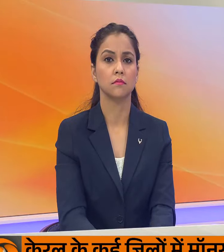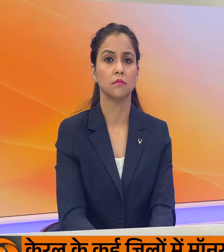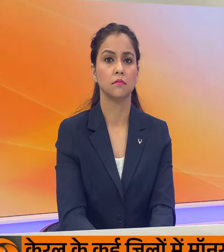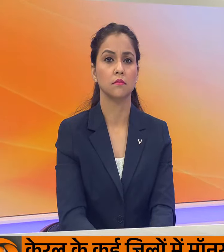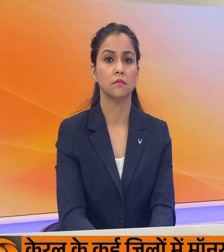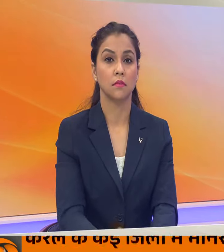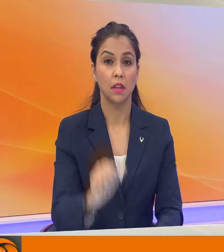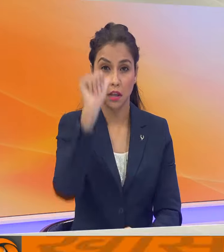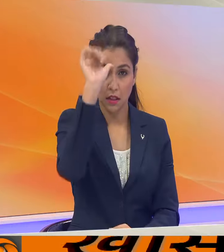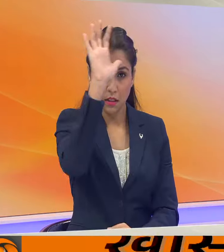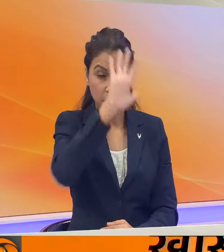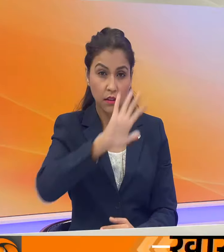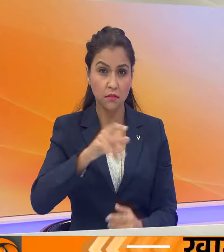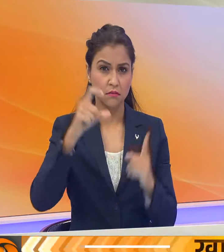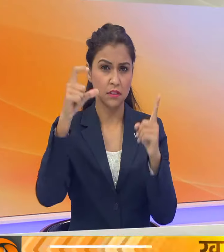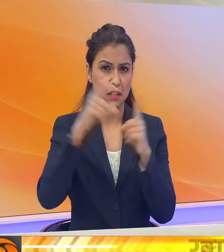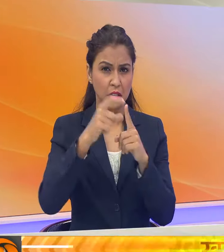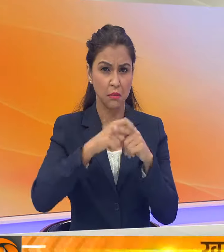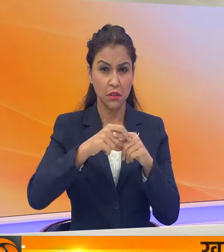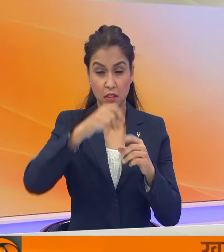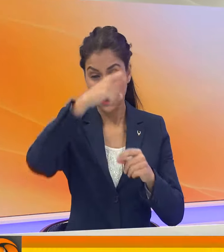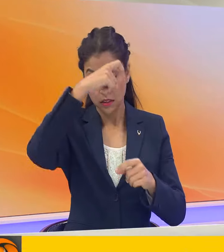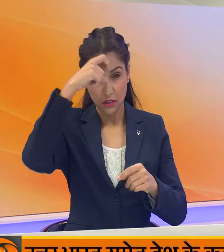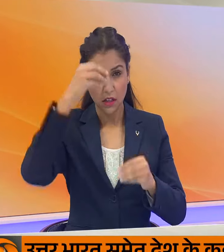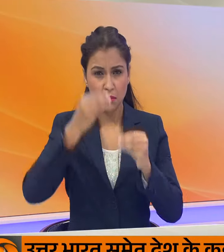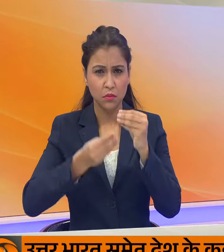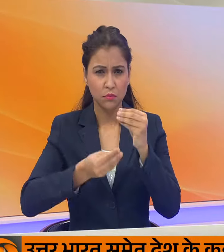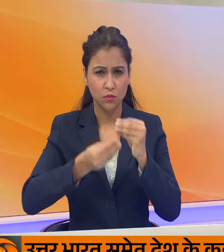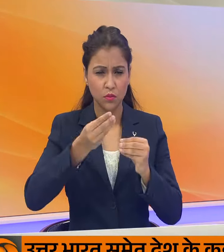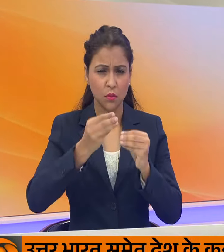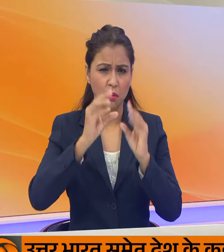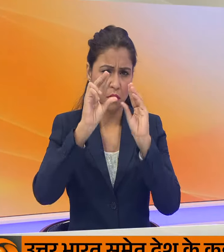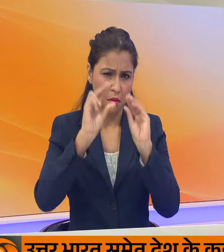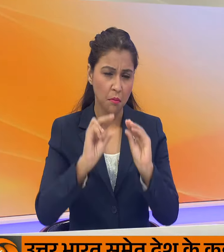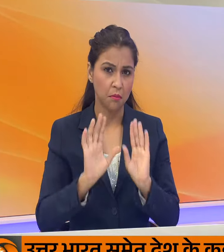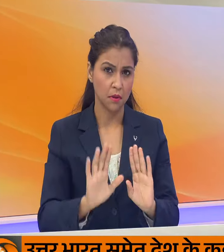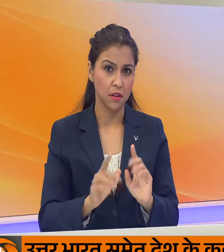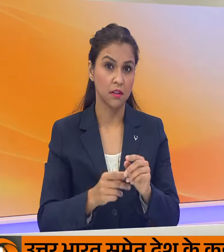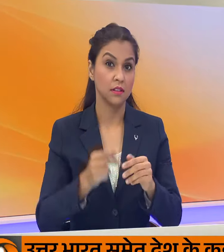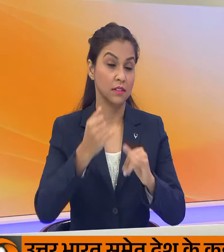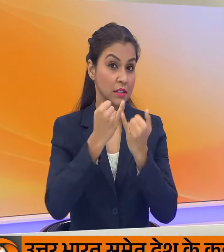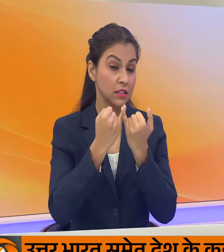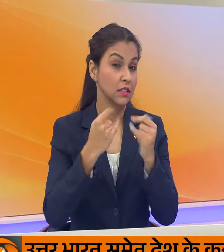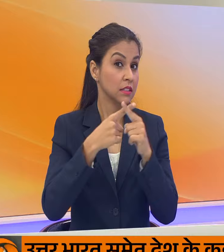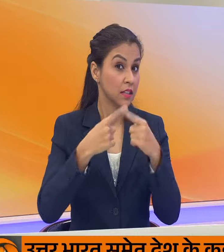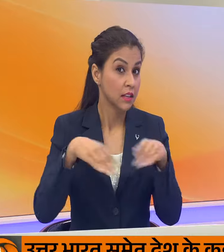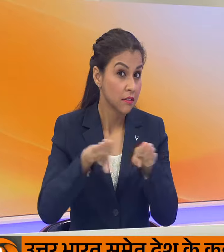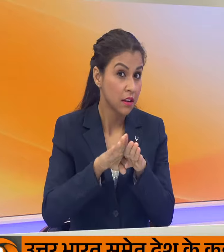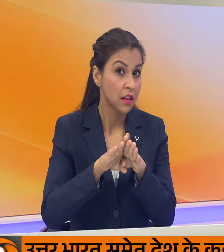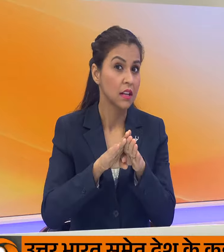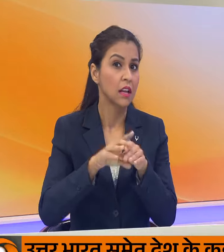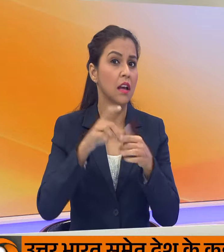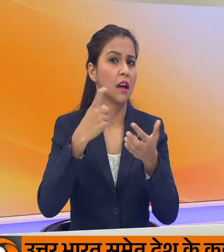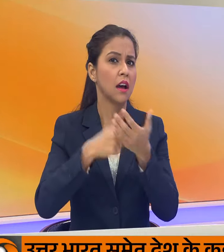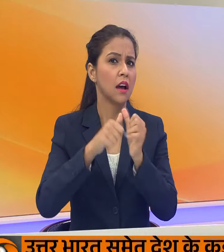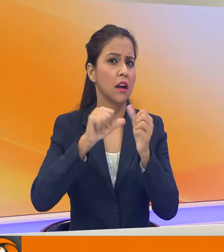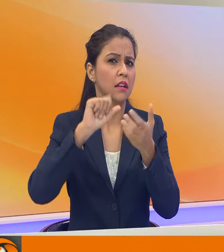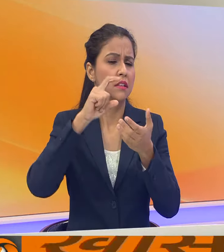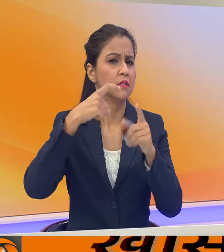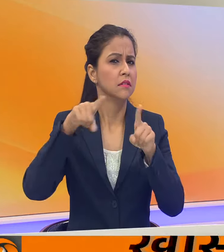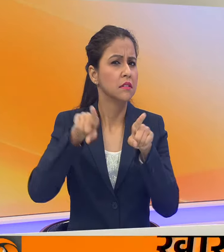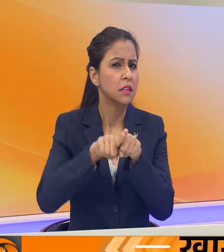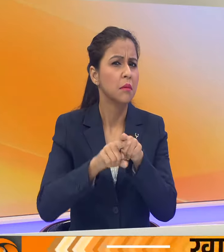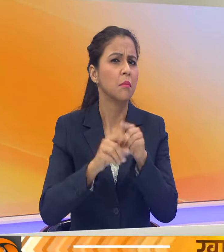और देश की राजधाने दिली में गर्मी ने थोड़ी सी नर्मे दिखाई है शनिवार को दिली के रेज़ एरिया में अधिकतब तापमान